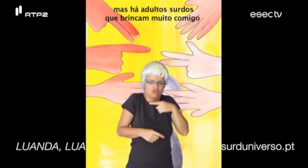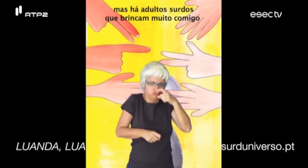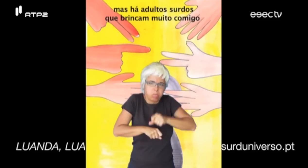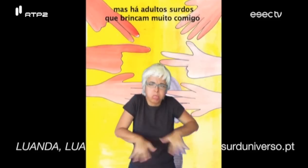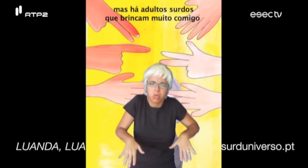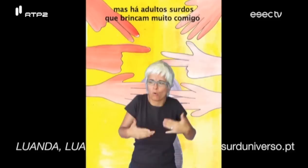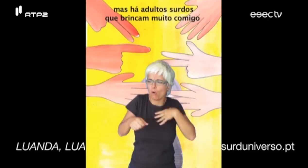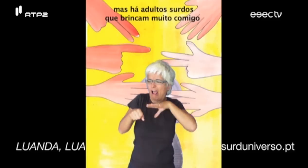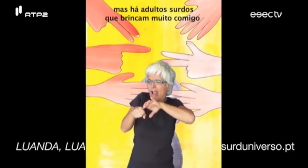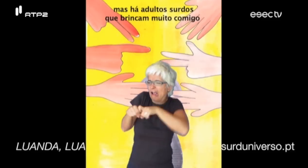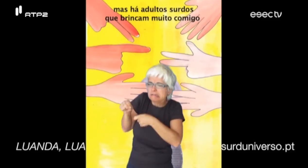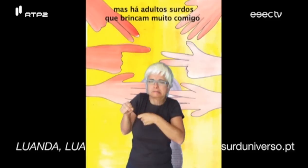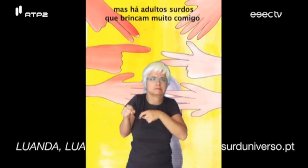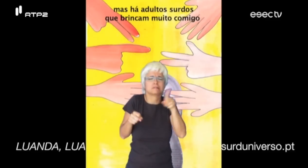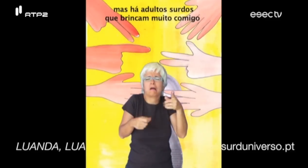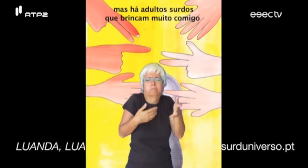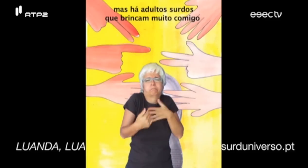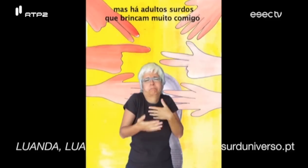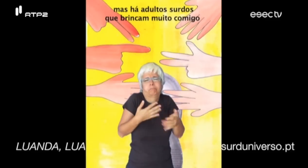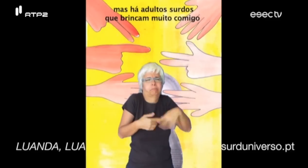Mas há adultos surdos que brincam muito comigo.